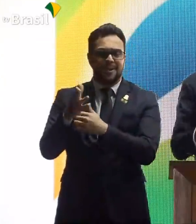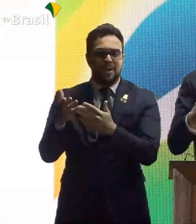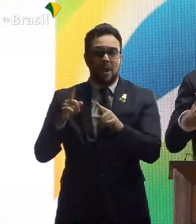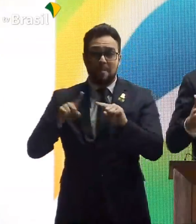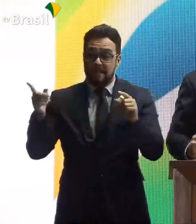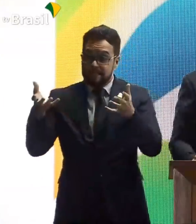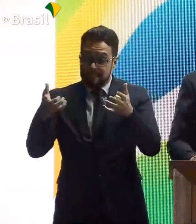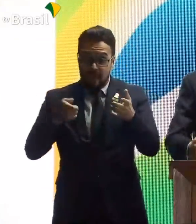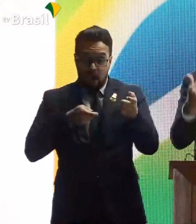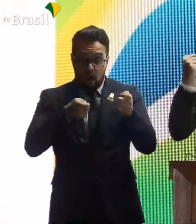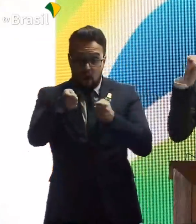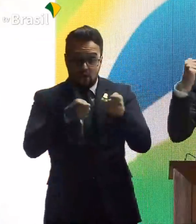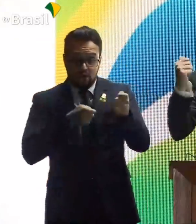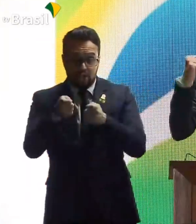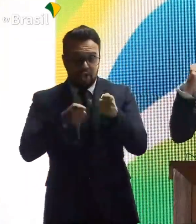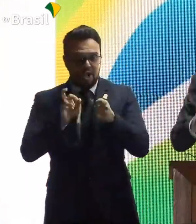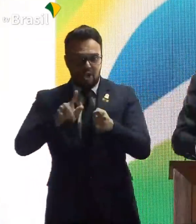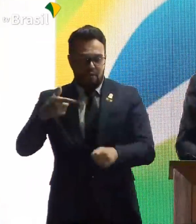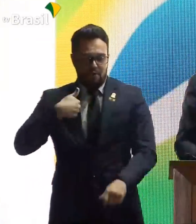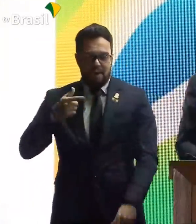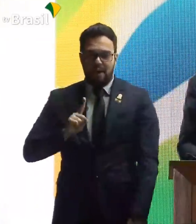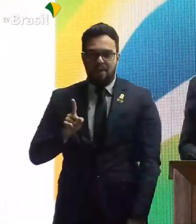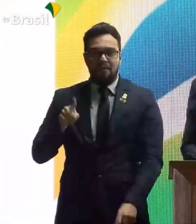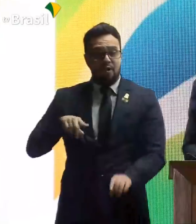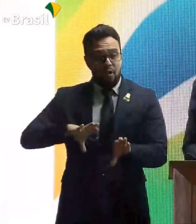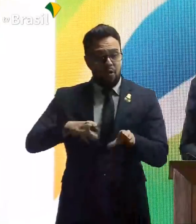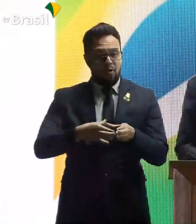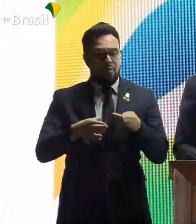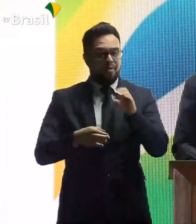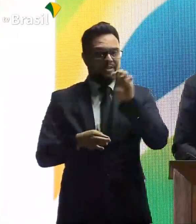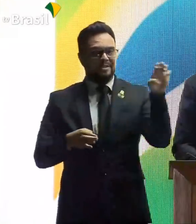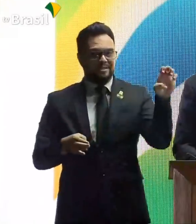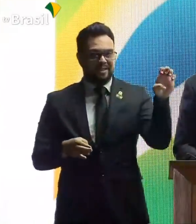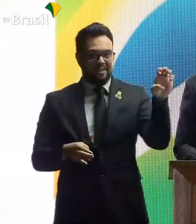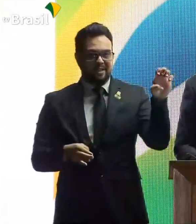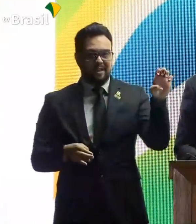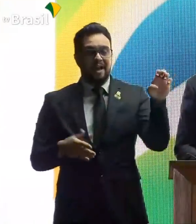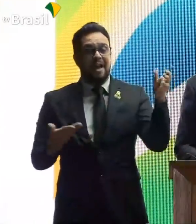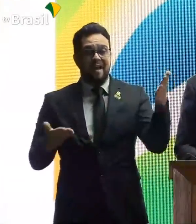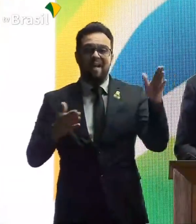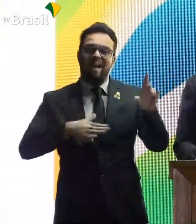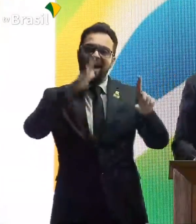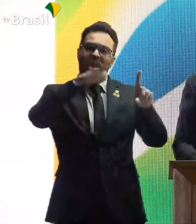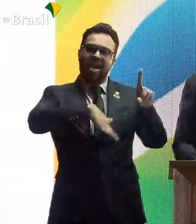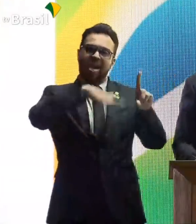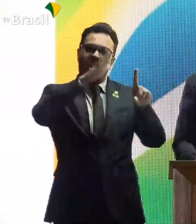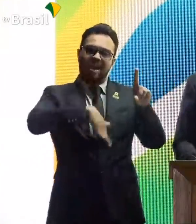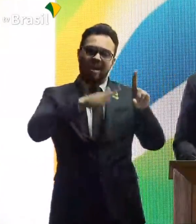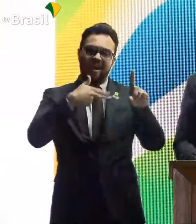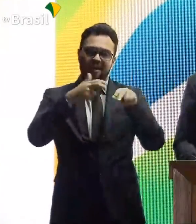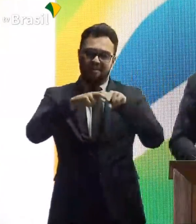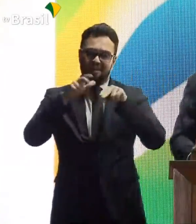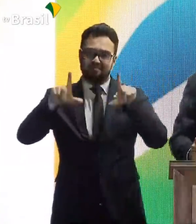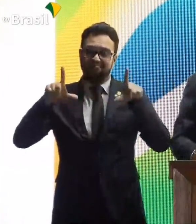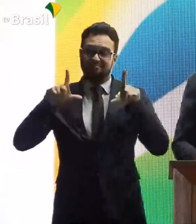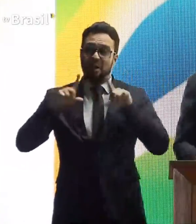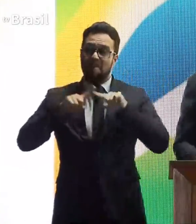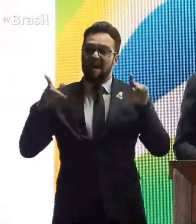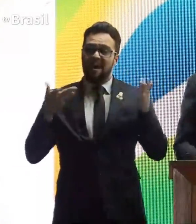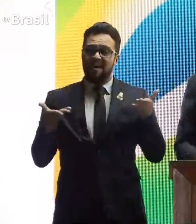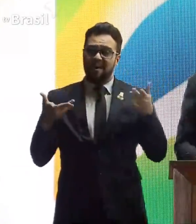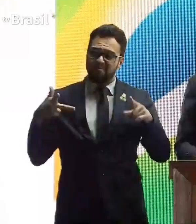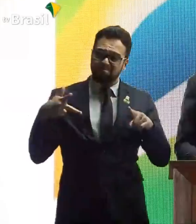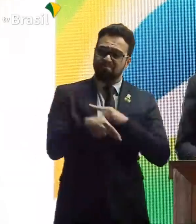controle social da mídia não foi eu. Foi a esquerdalha lá atrás. E era idolatrado por eles. Só que acabou a teta agora. Não tem mais